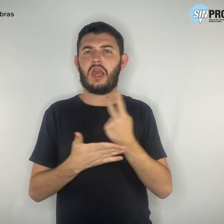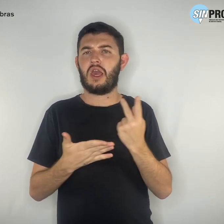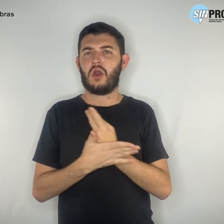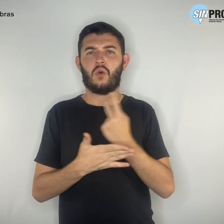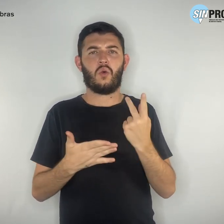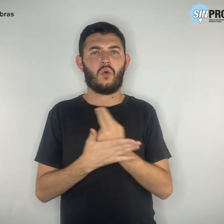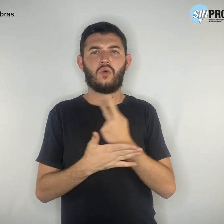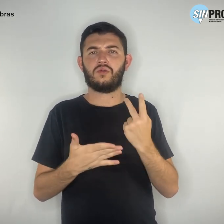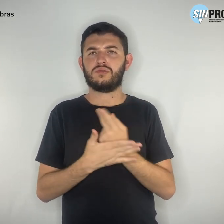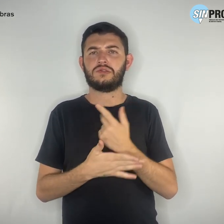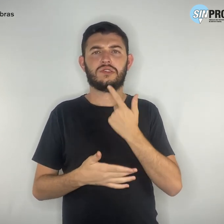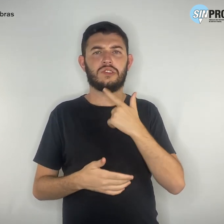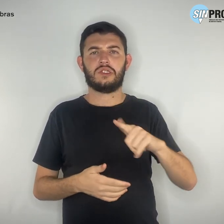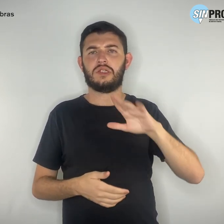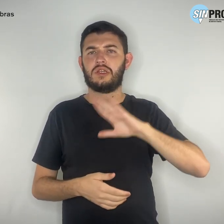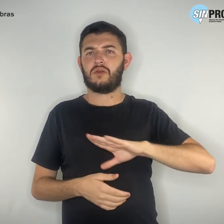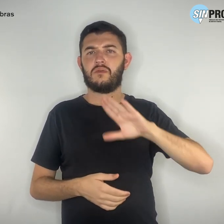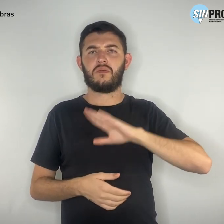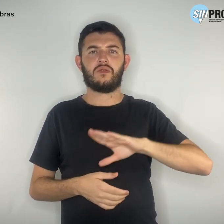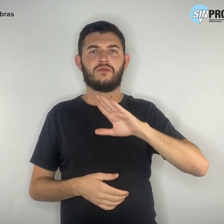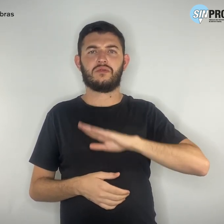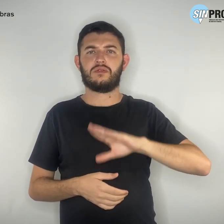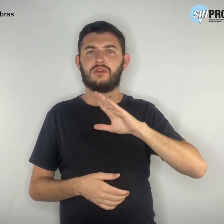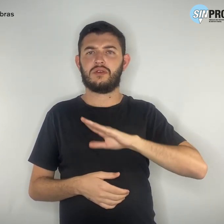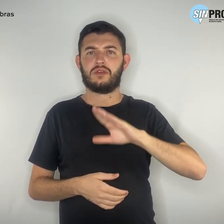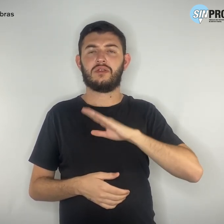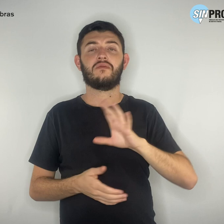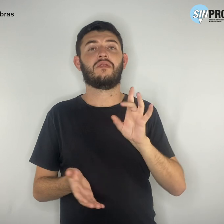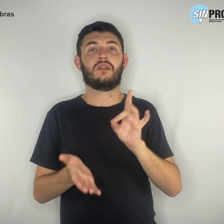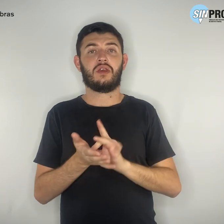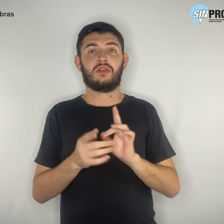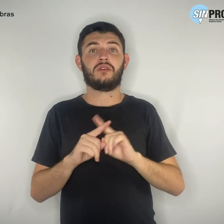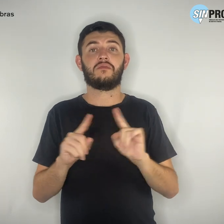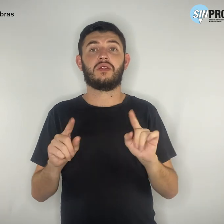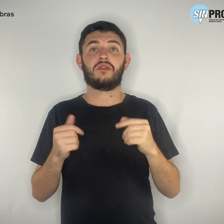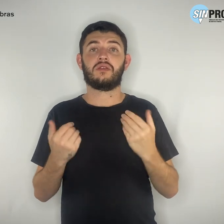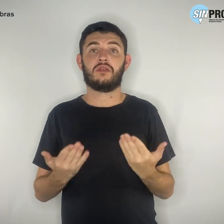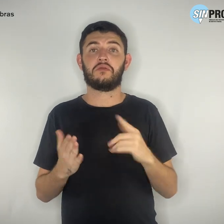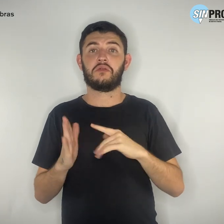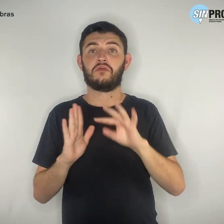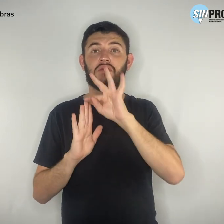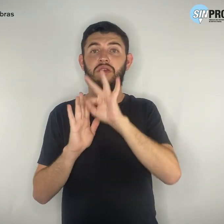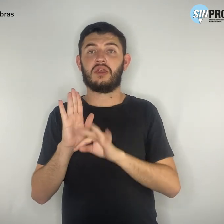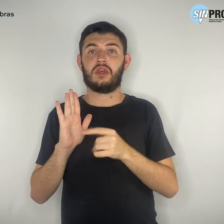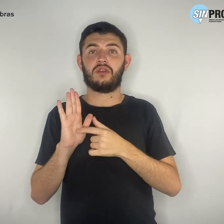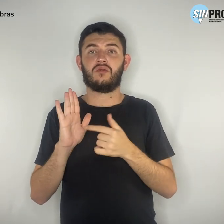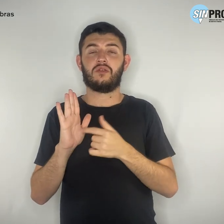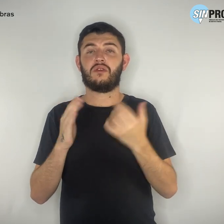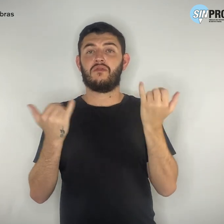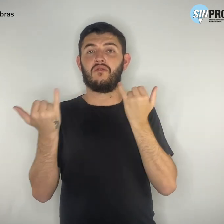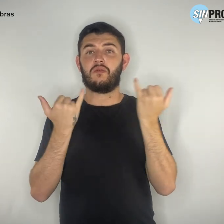de português e após isso prossegue com um texto repleto de informações erradas.